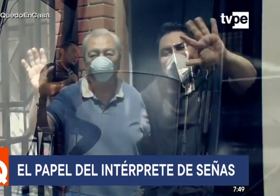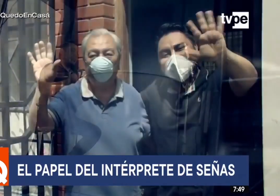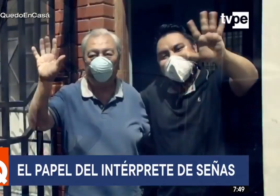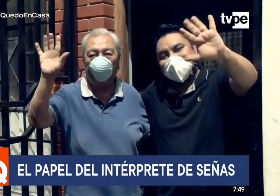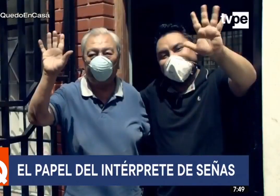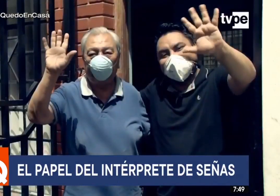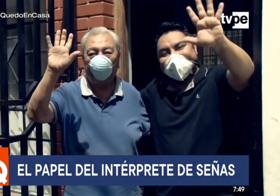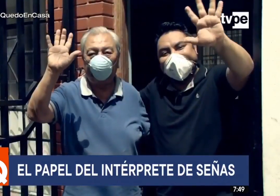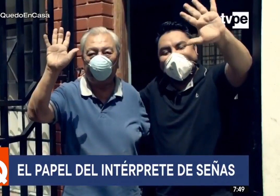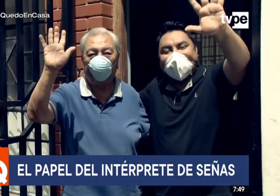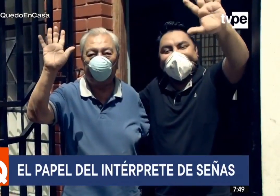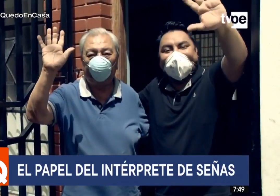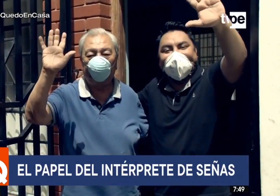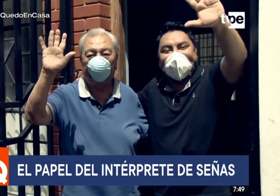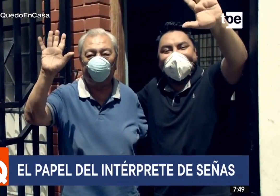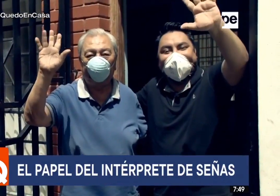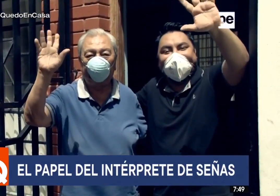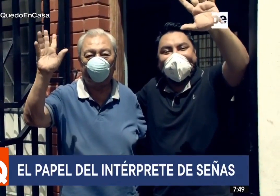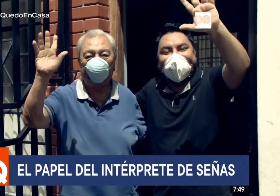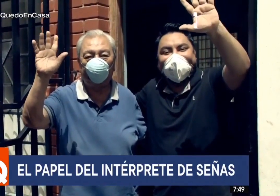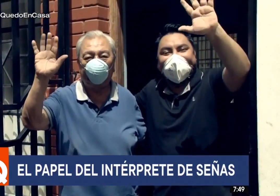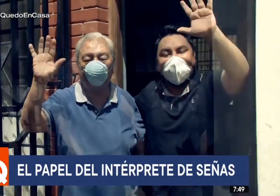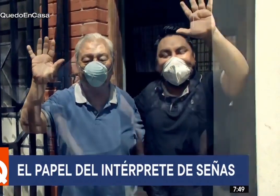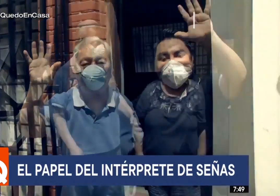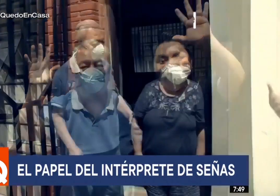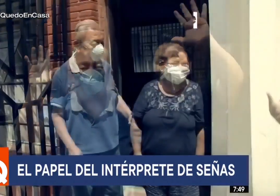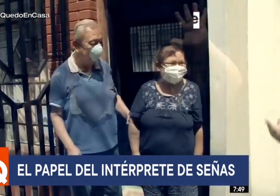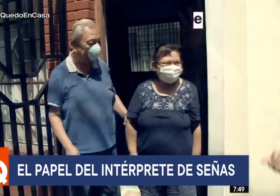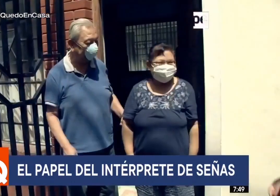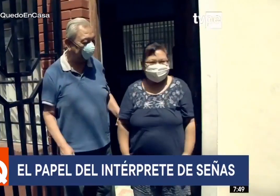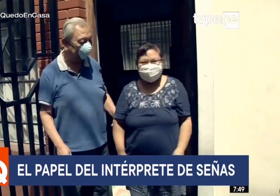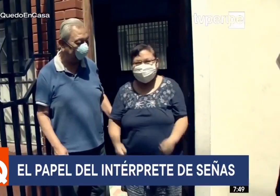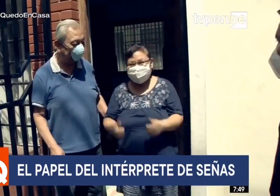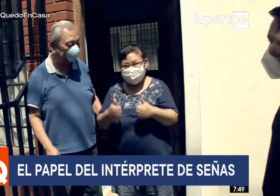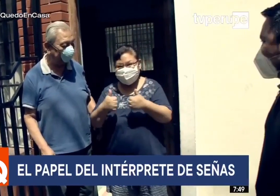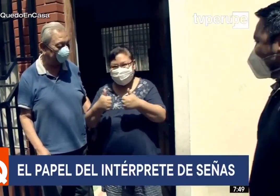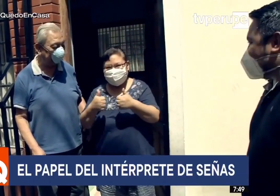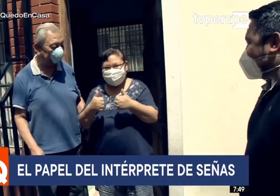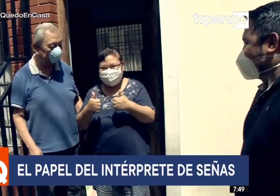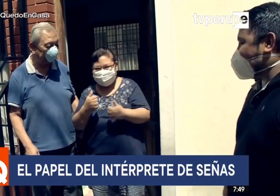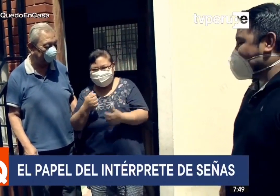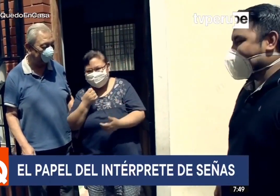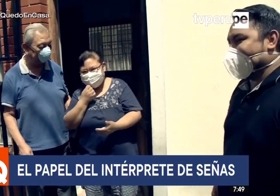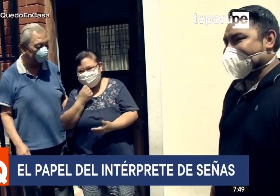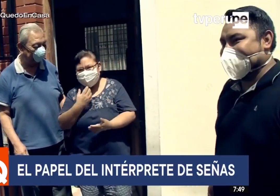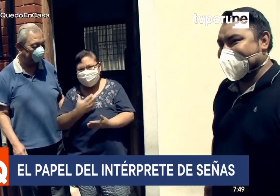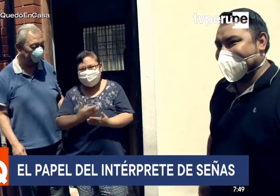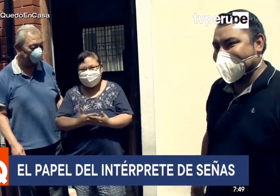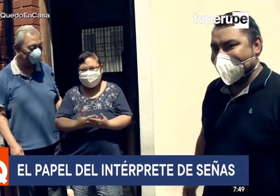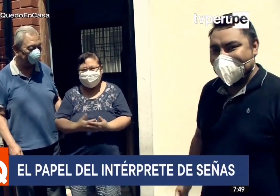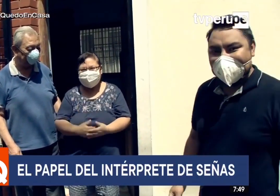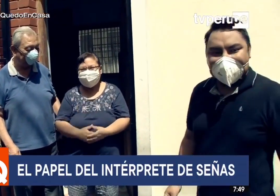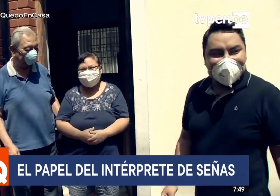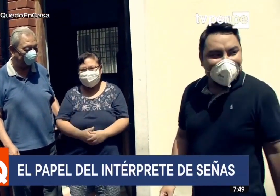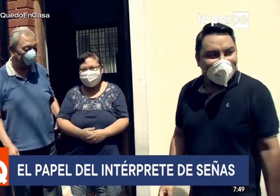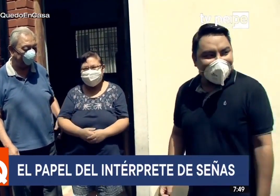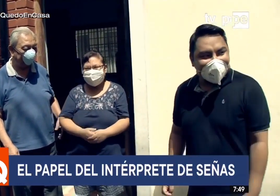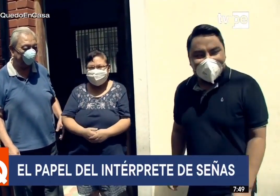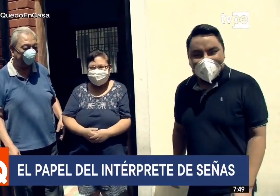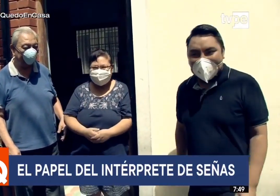Un hombre alegre por naturaleza, que no abandona a su familia, confía en que pronto nuestro país sabrá reconocer el trabajo de